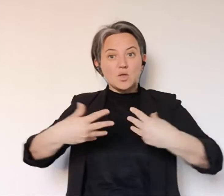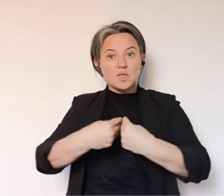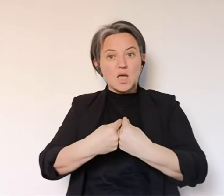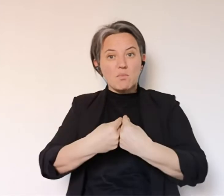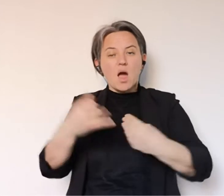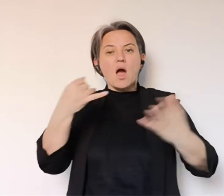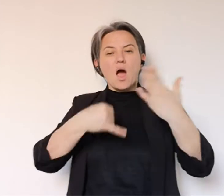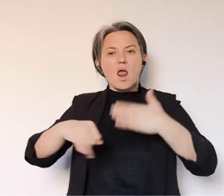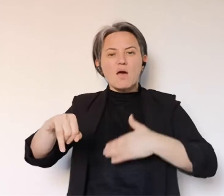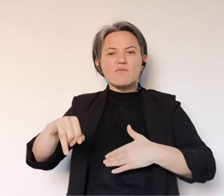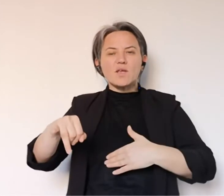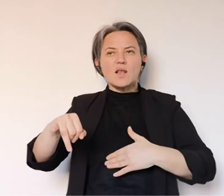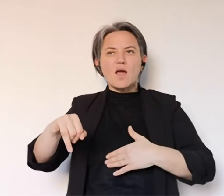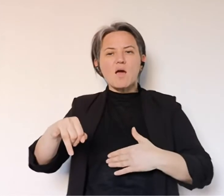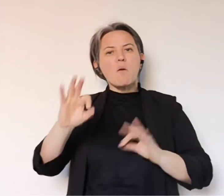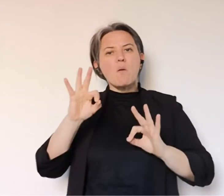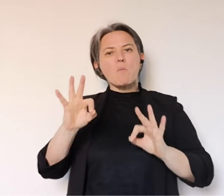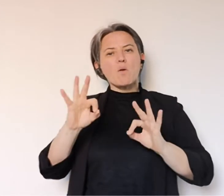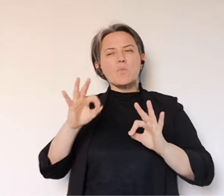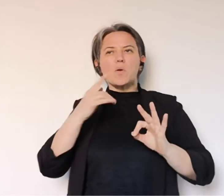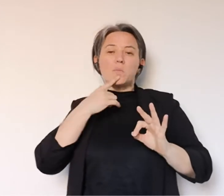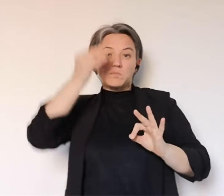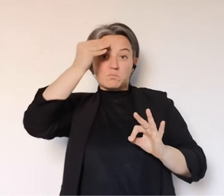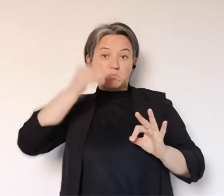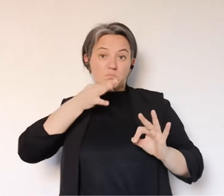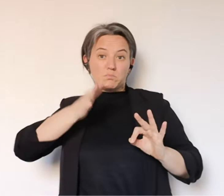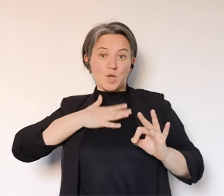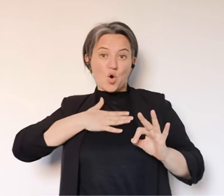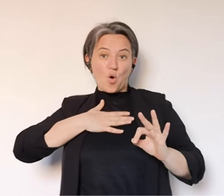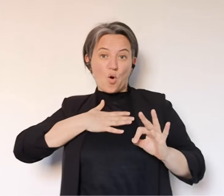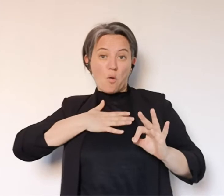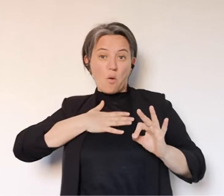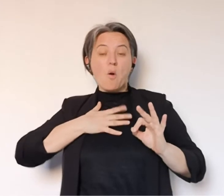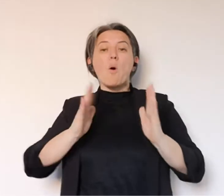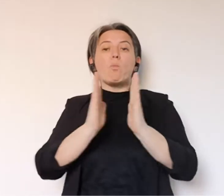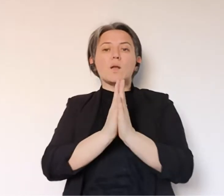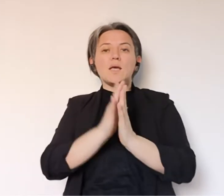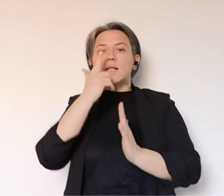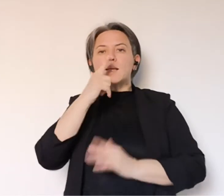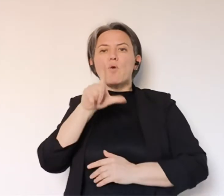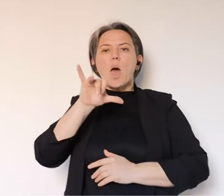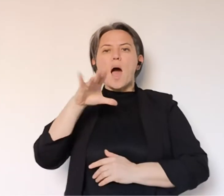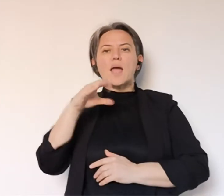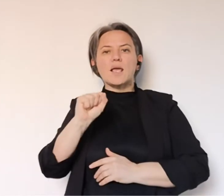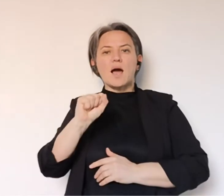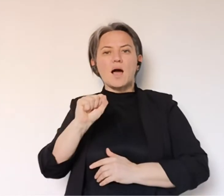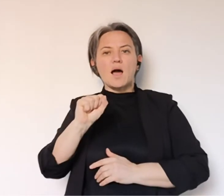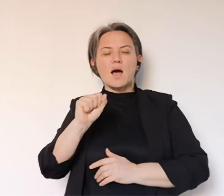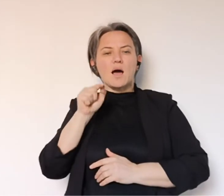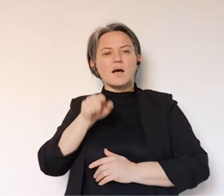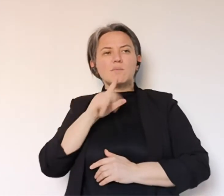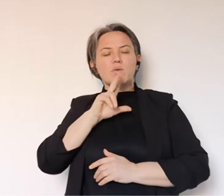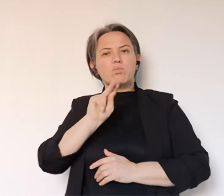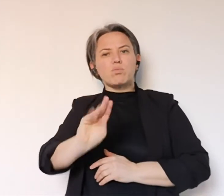ovviamente anche alla fine recitato quello che io definirei una preghiera laica perché è